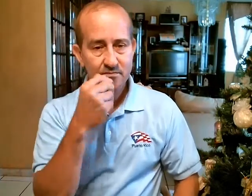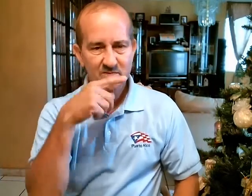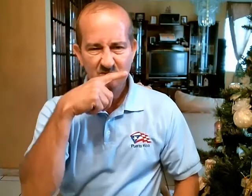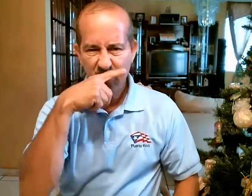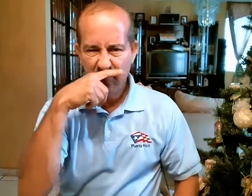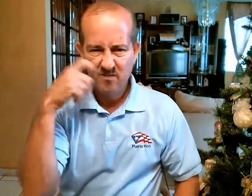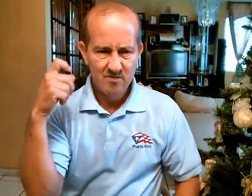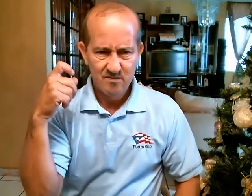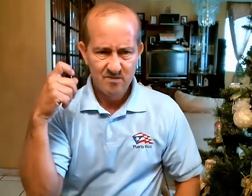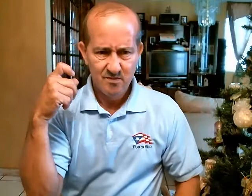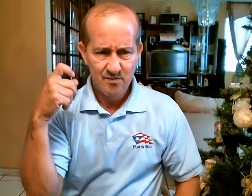Feo